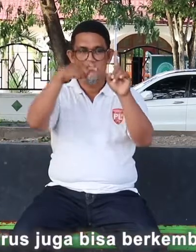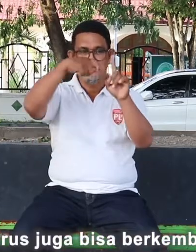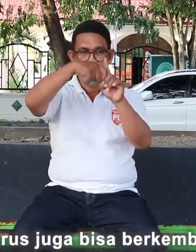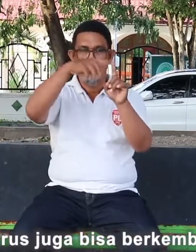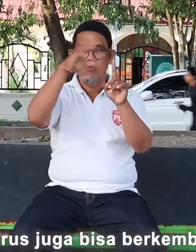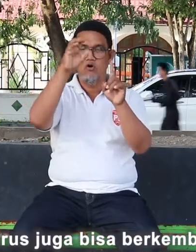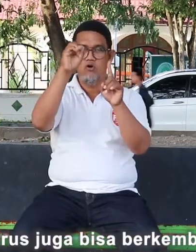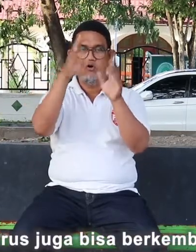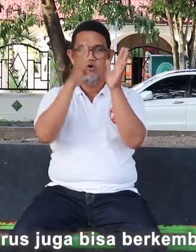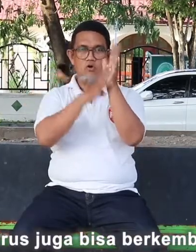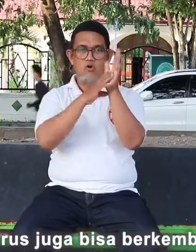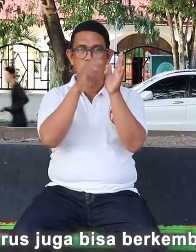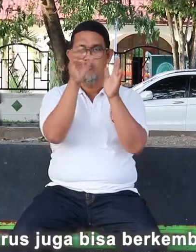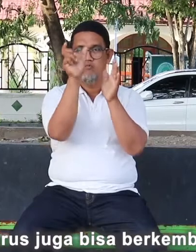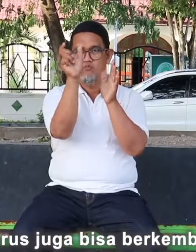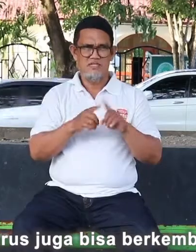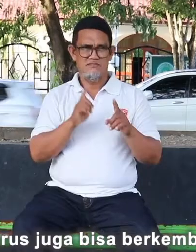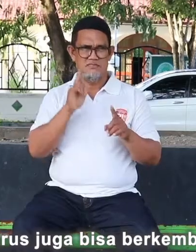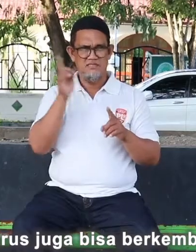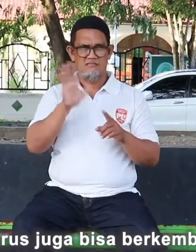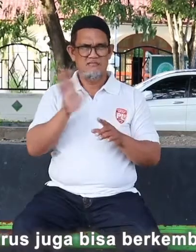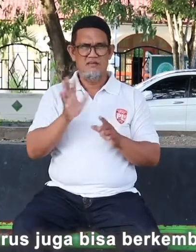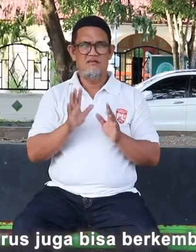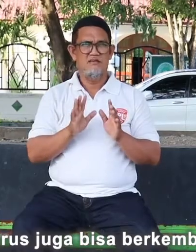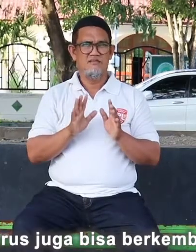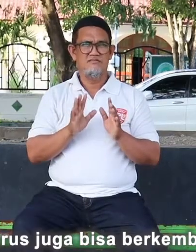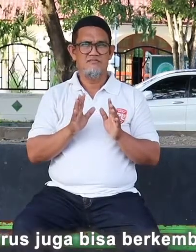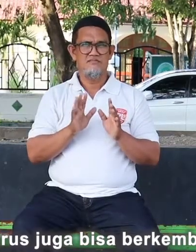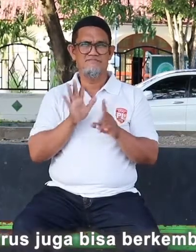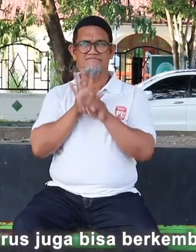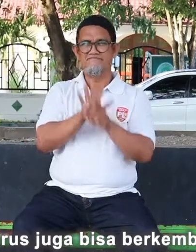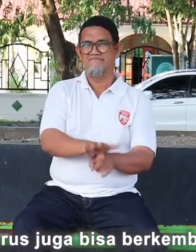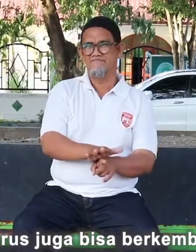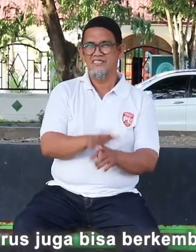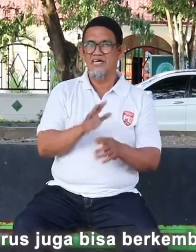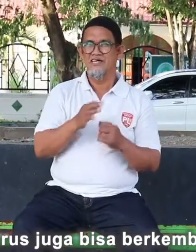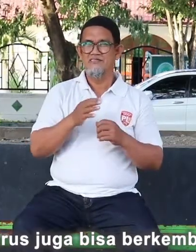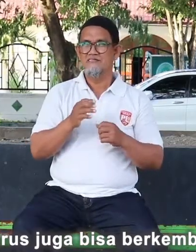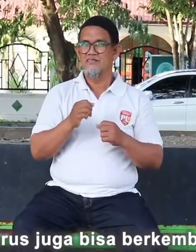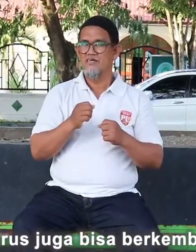harus juga bisa berkembang untuk paham informasi agar tidak